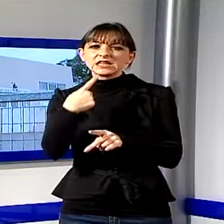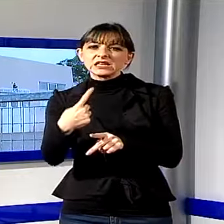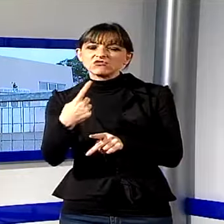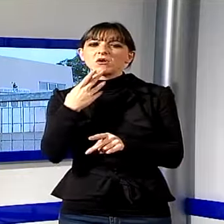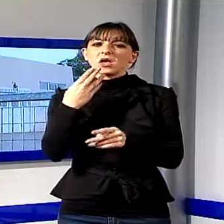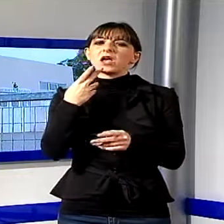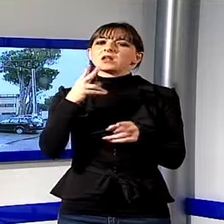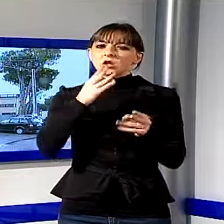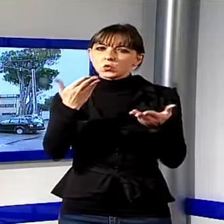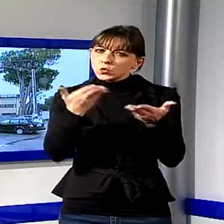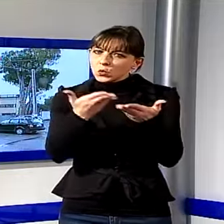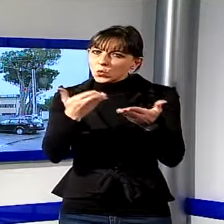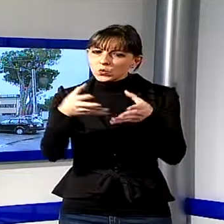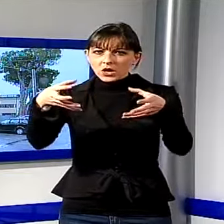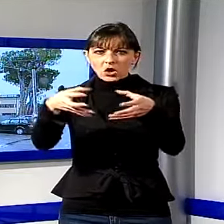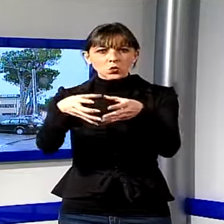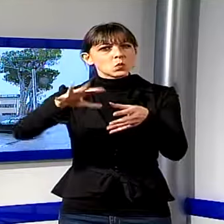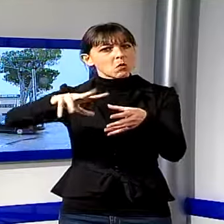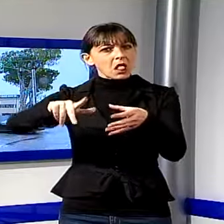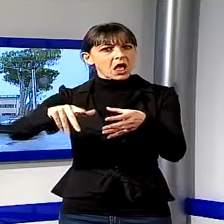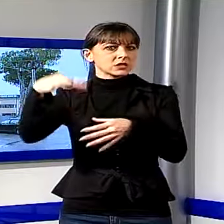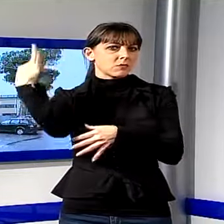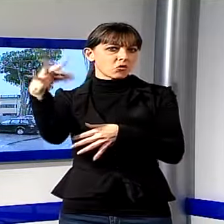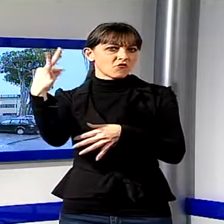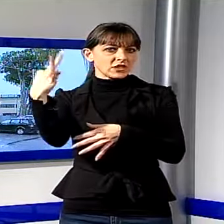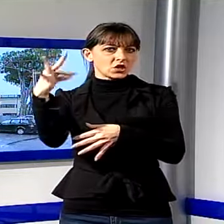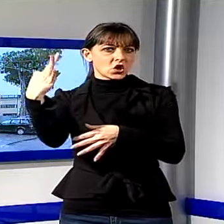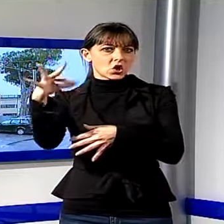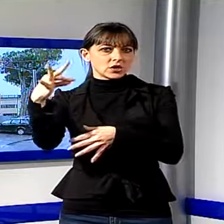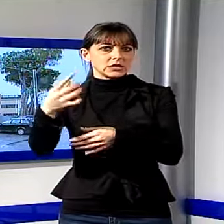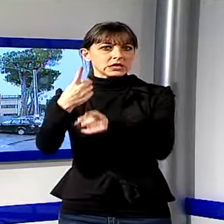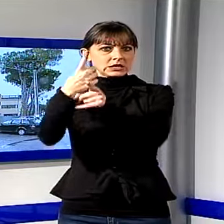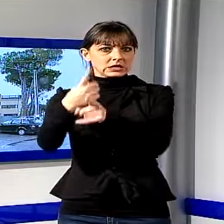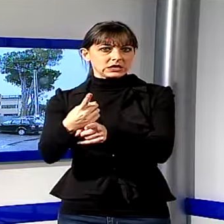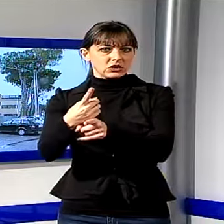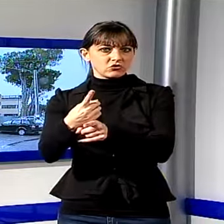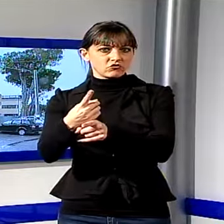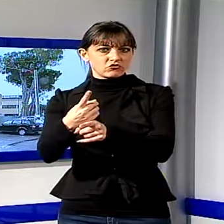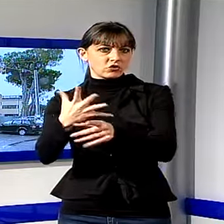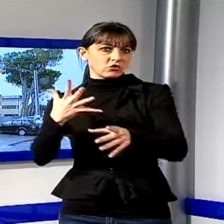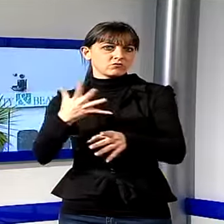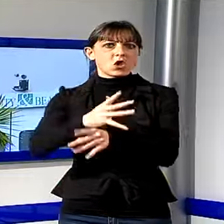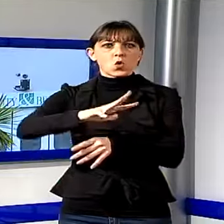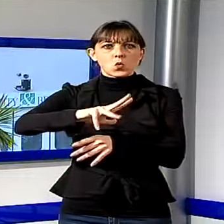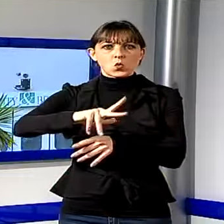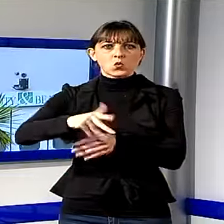banda di professionisti che hanno deciso di agire nel momento propizio, cioè a pochi giorni dalle festività